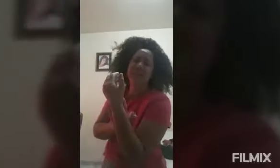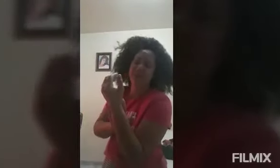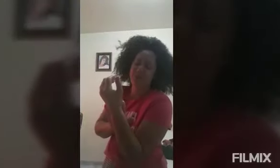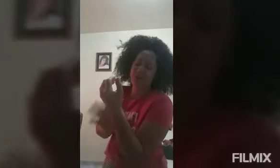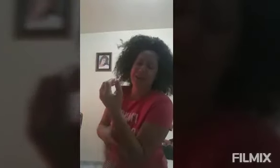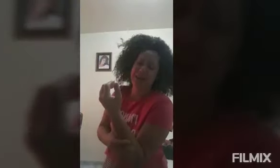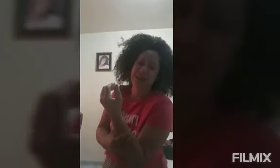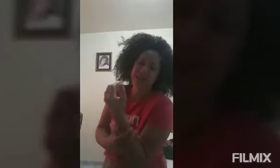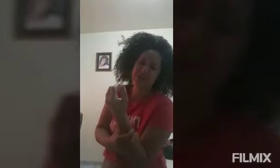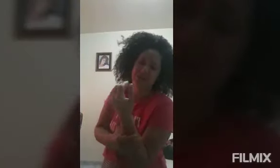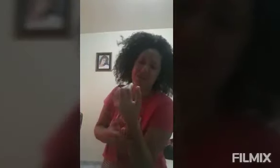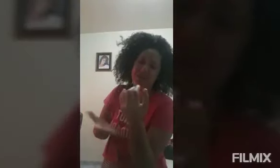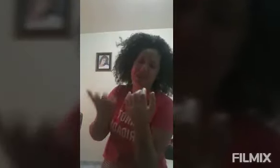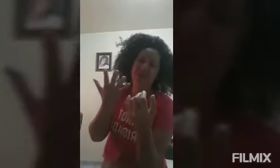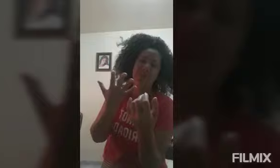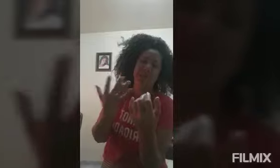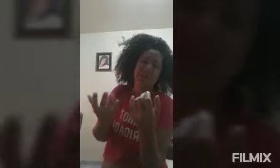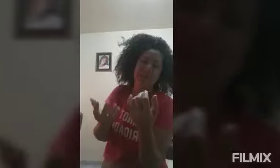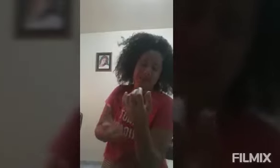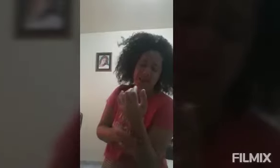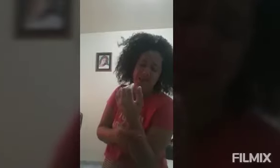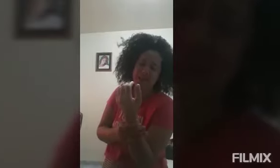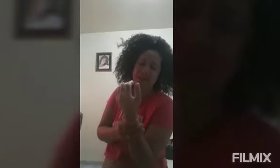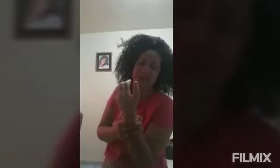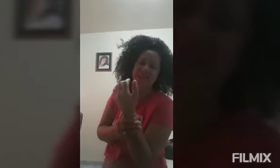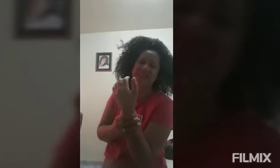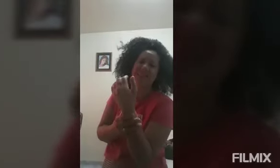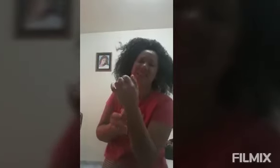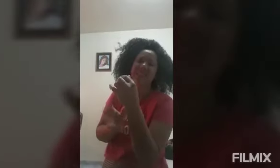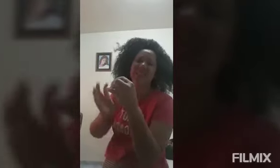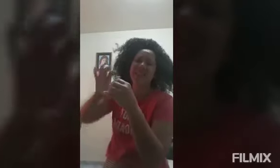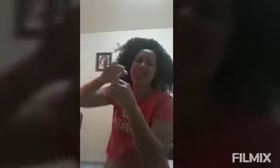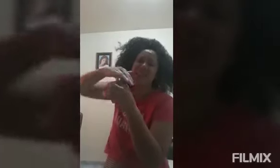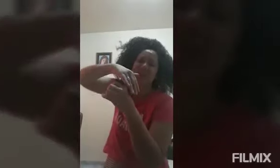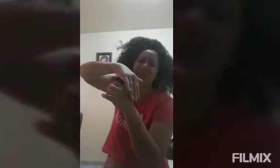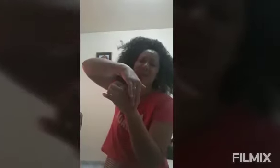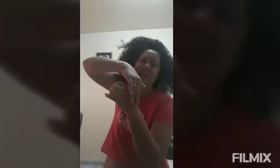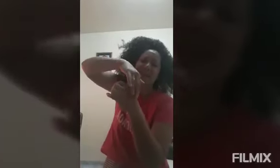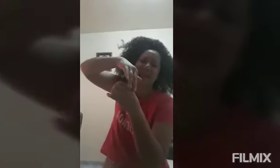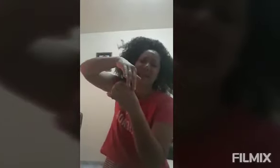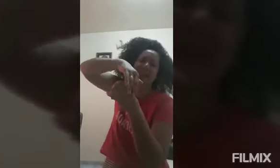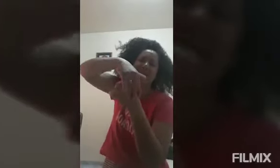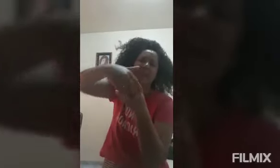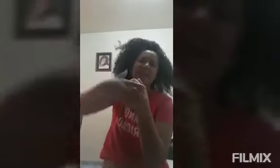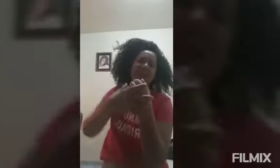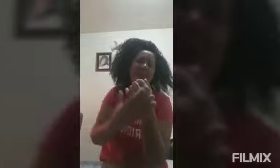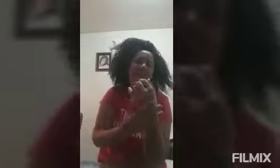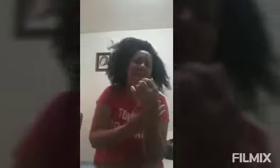Não tô podendo pegar nada. Escolhendo os dentes com a mão direita à esquerda. Tá tudo doendo isso aqui. Isso é